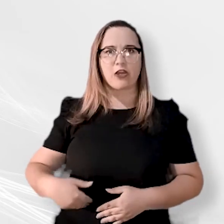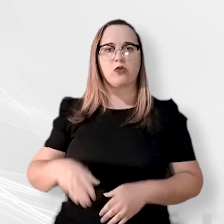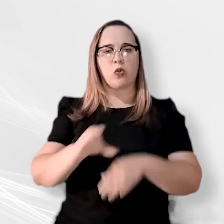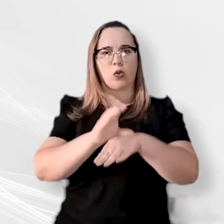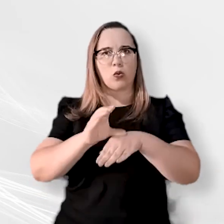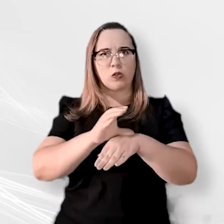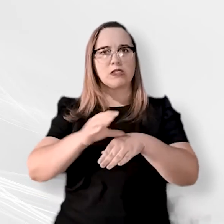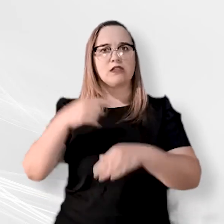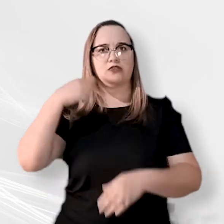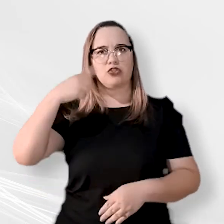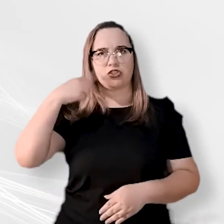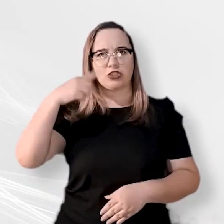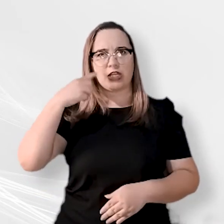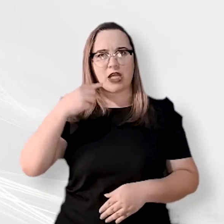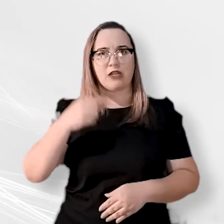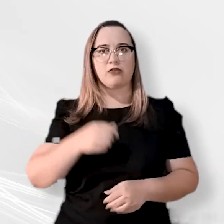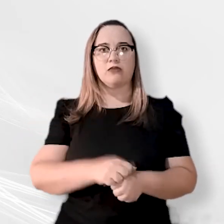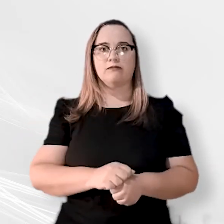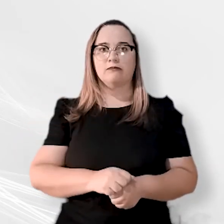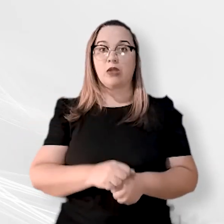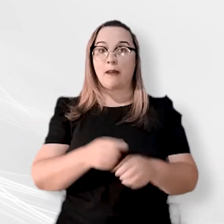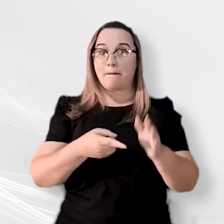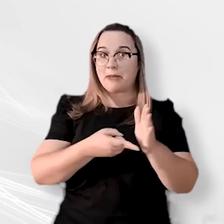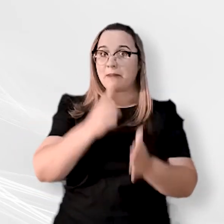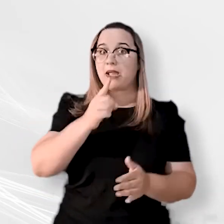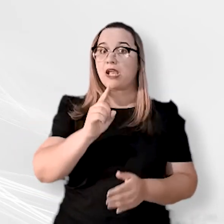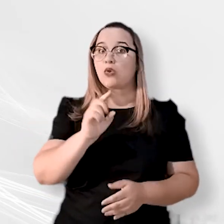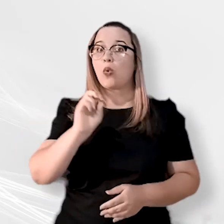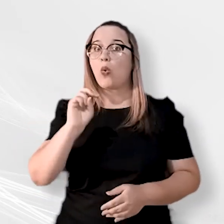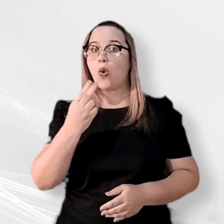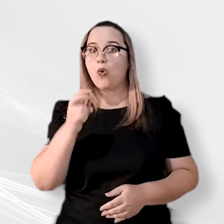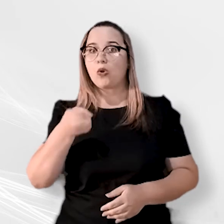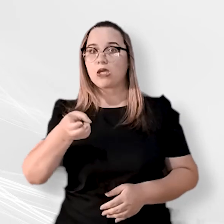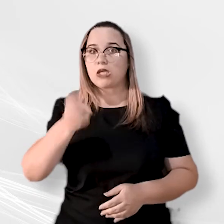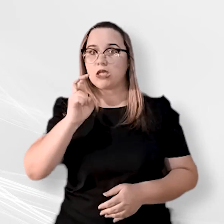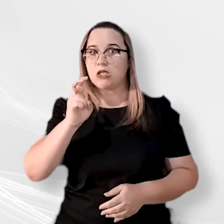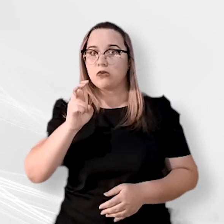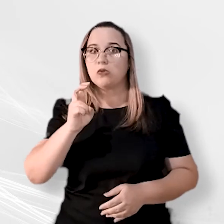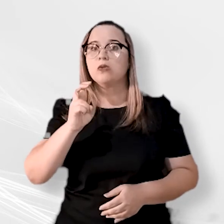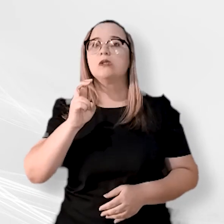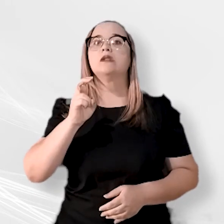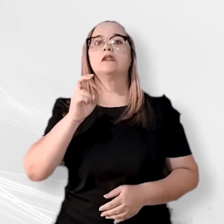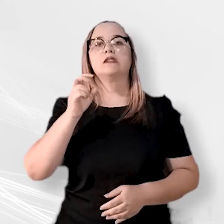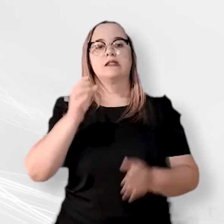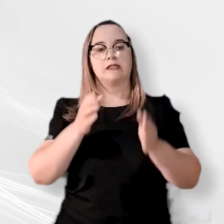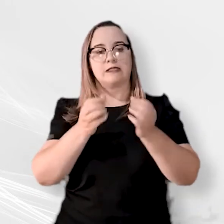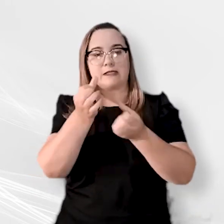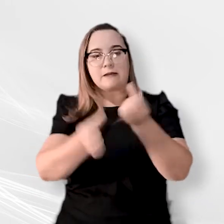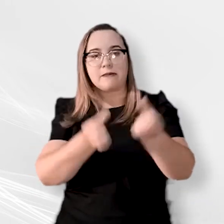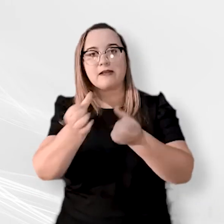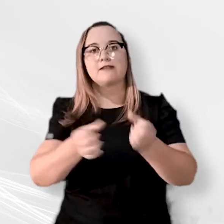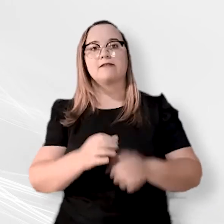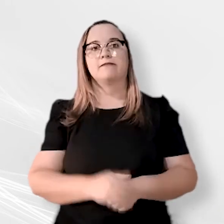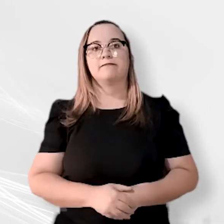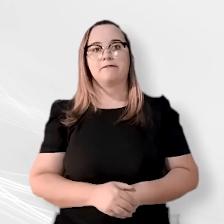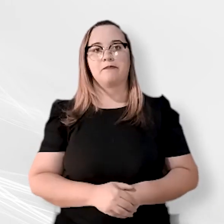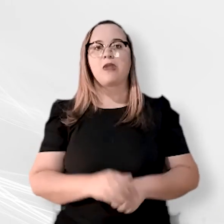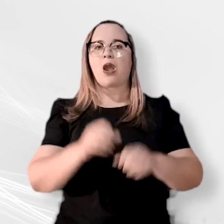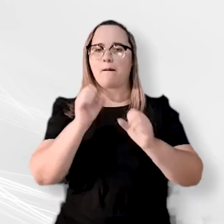terceiro ano ou quinto semestre. O candidato deve ser brasileiro ou estrangeiro com visto de permanência no país, estar